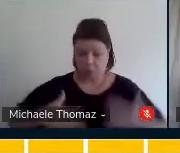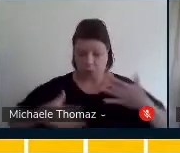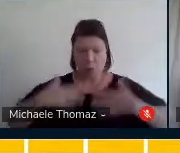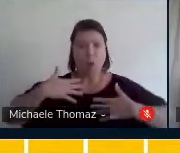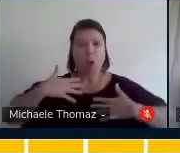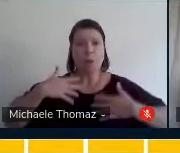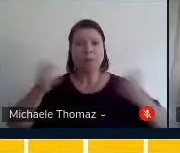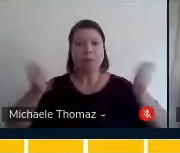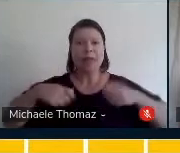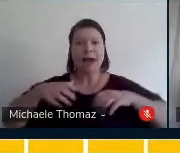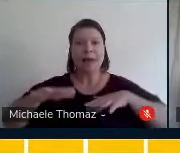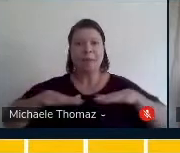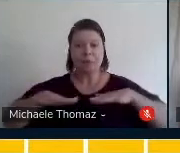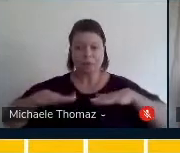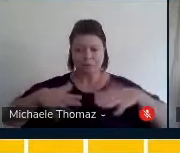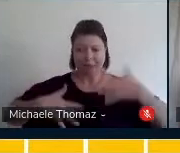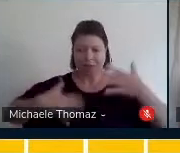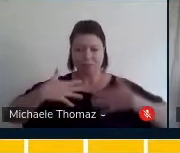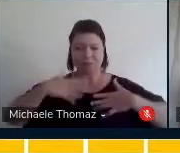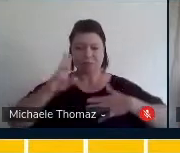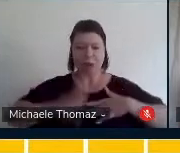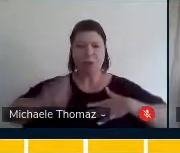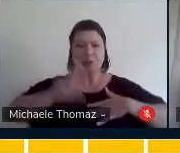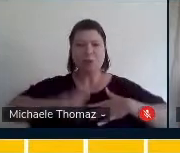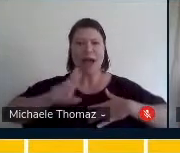serve como recurso musical.